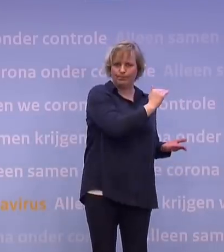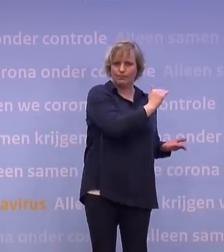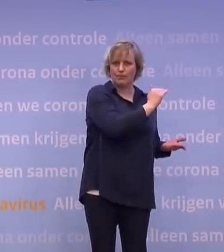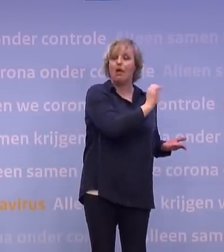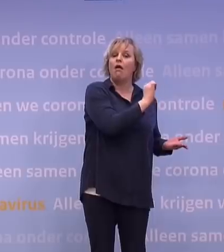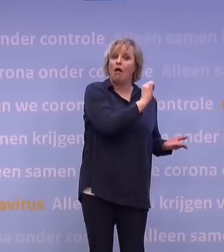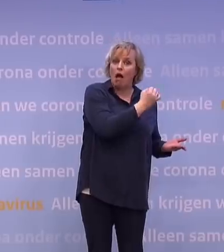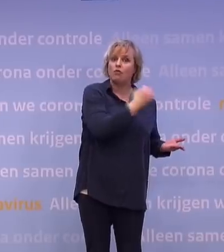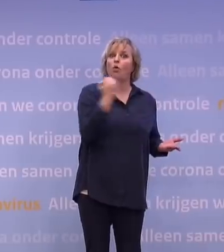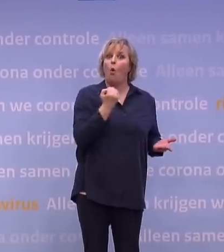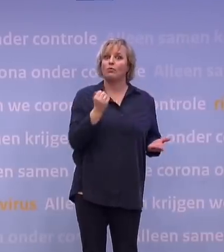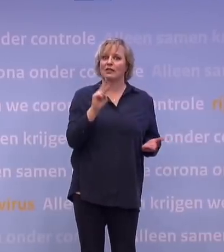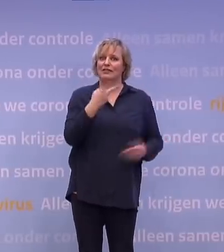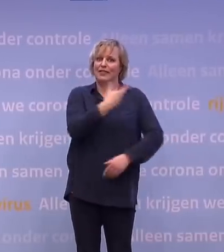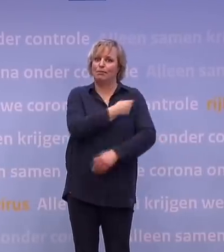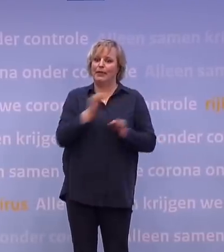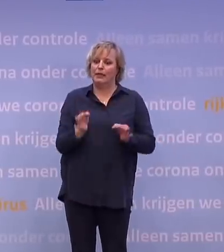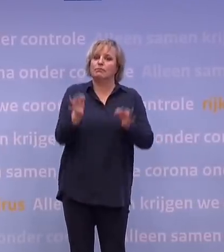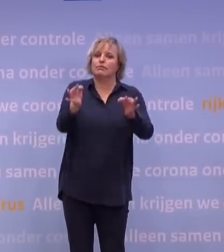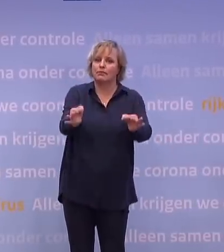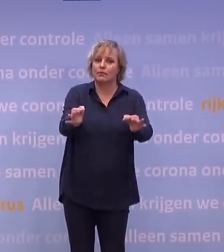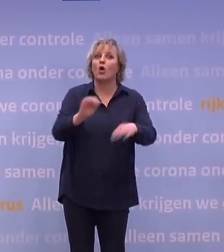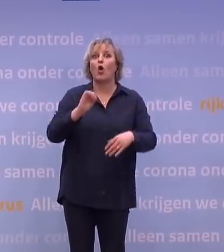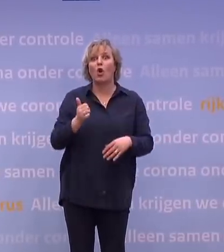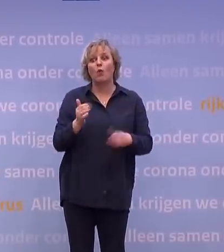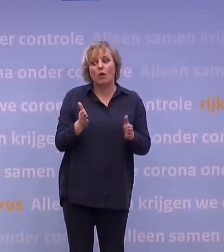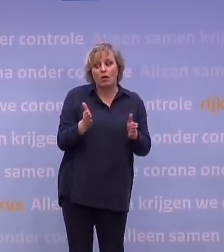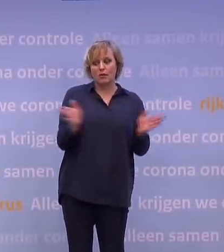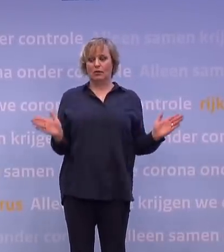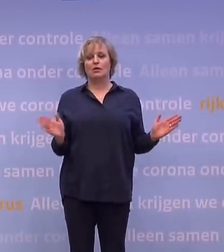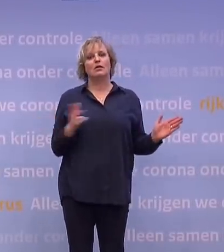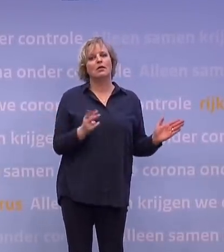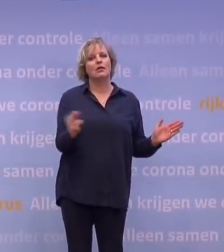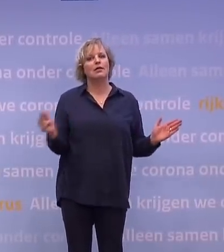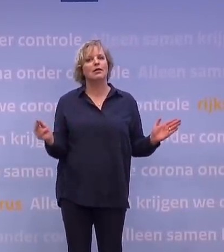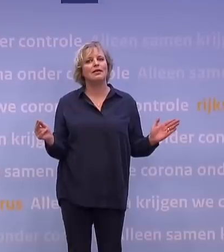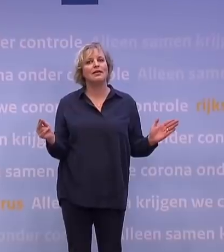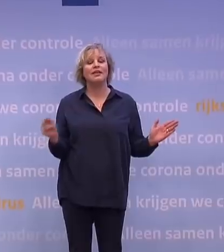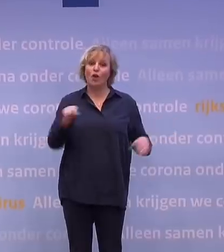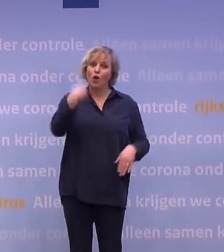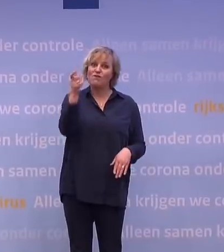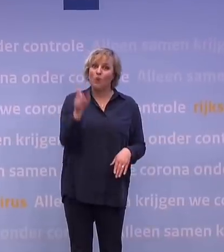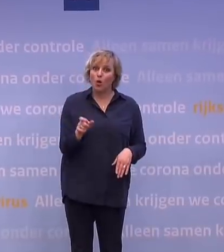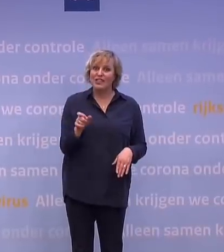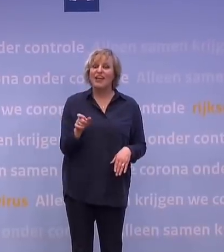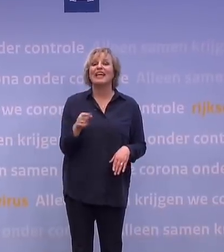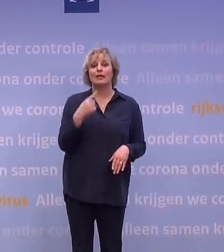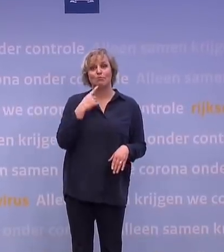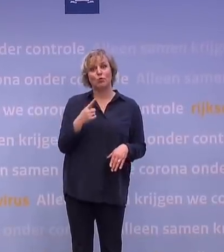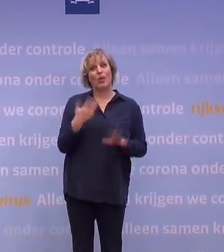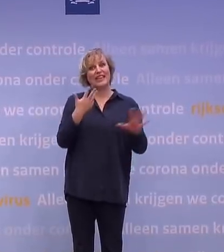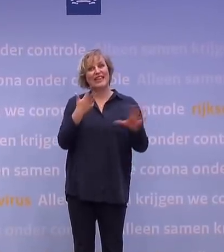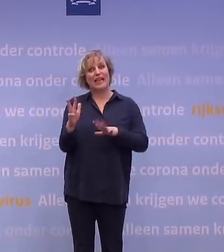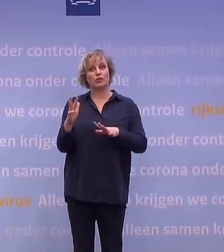mogelijk omdat je die tweede prik in de zesde week doet en daardoor kun je versnellen. Dus wat we versnellen is bijvoorbeeld volgende week al de negentigplussers die thuis wonen